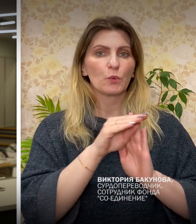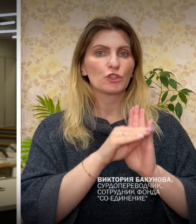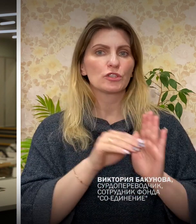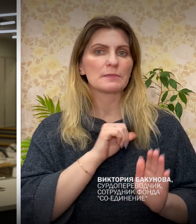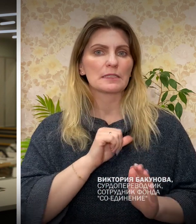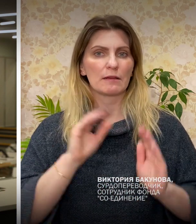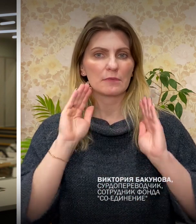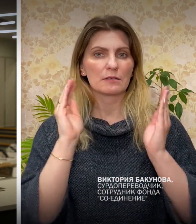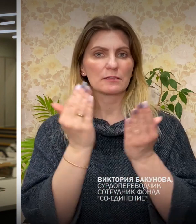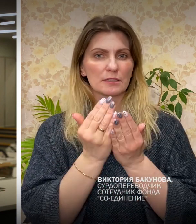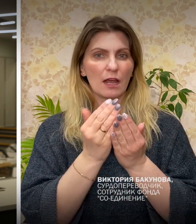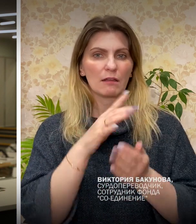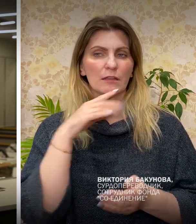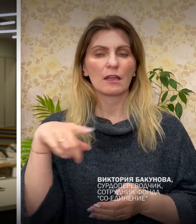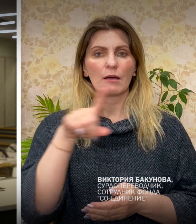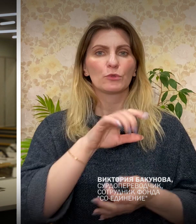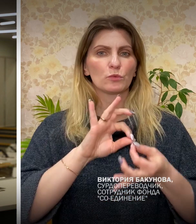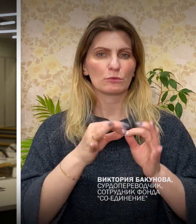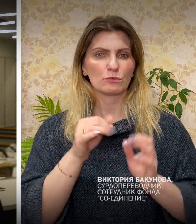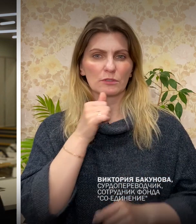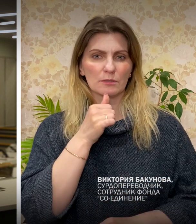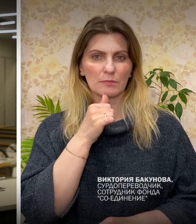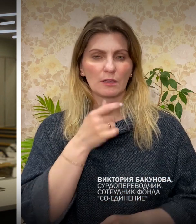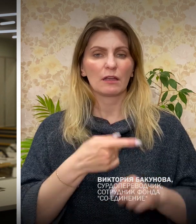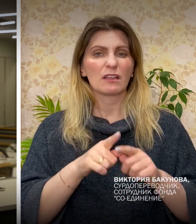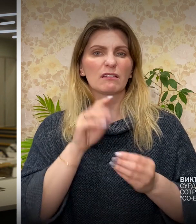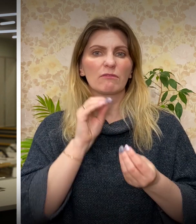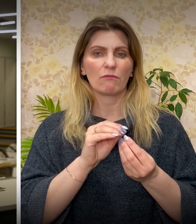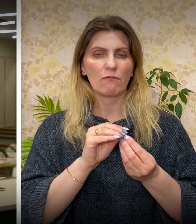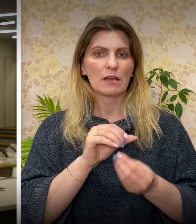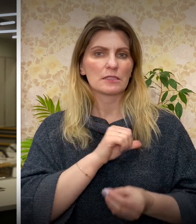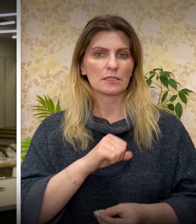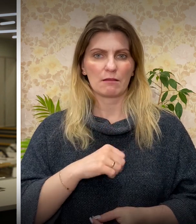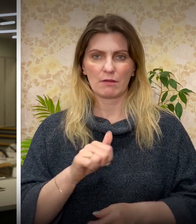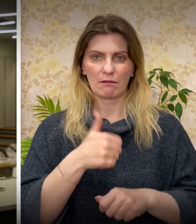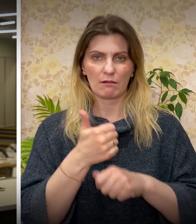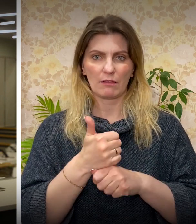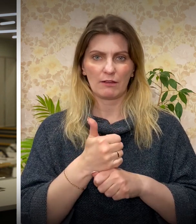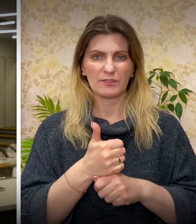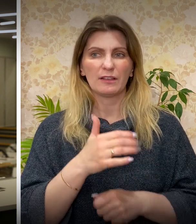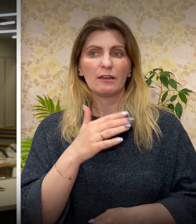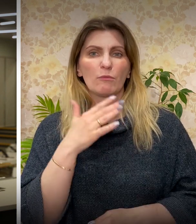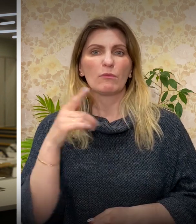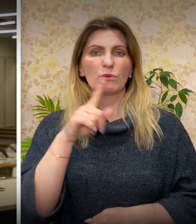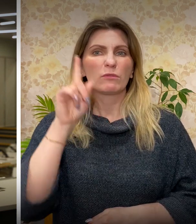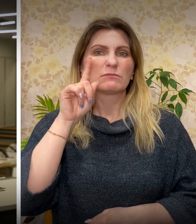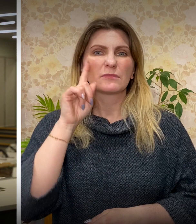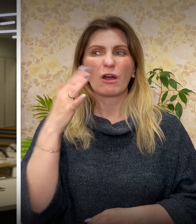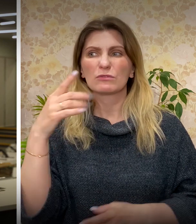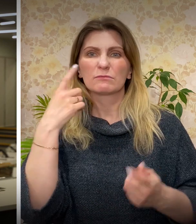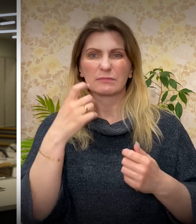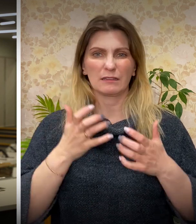самоизоляции для многих сложное испытание. Это по-прежнему самое главное. Хотя, возможно, призывы к этому всем уже